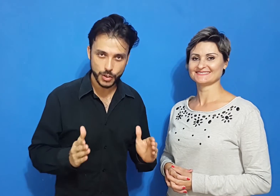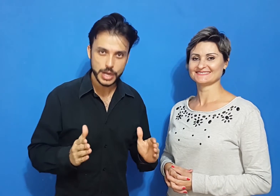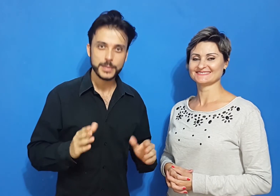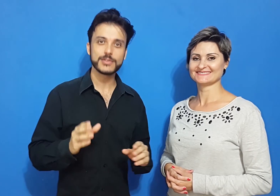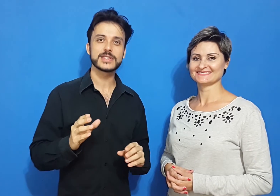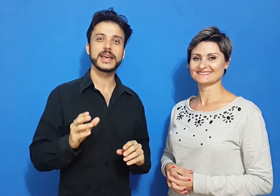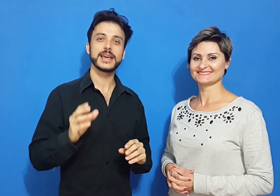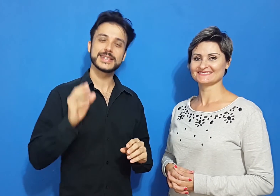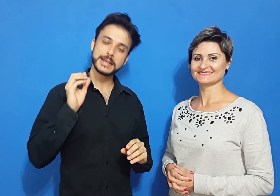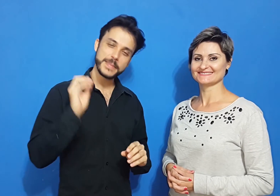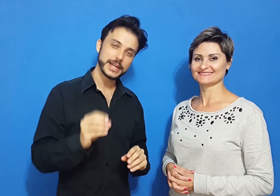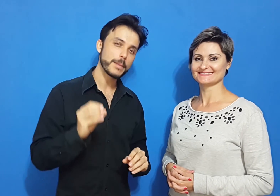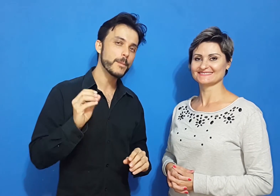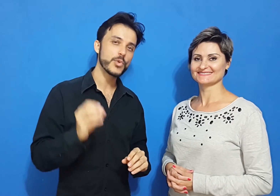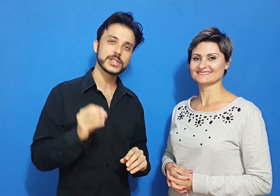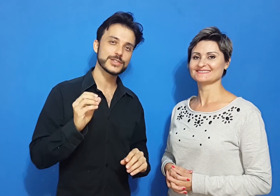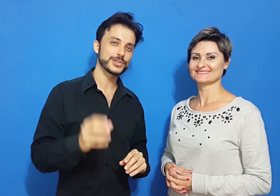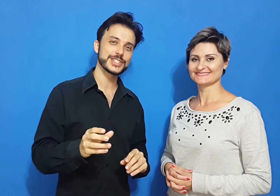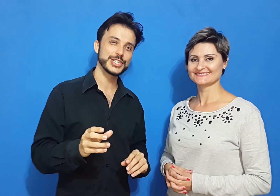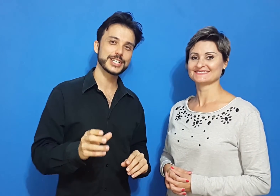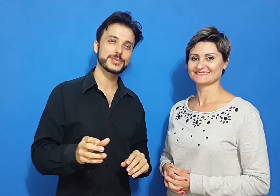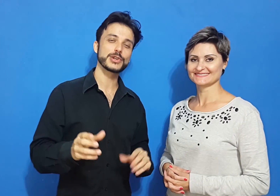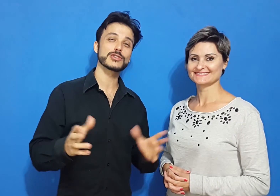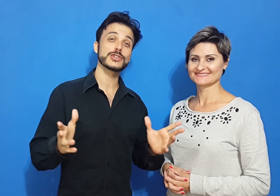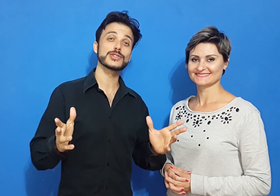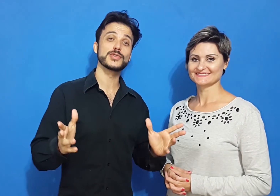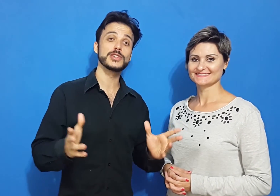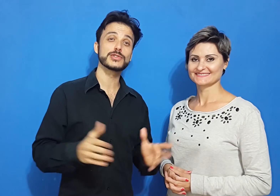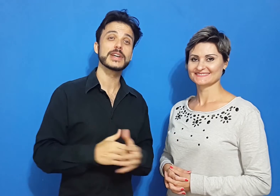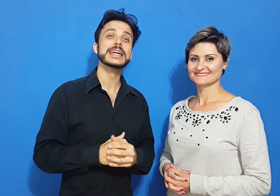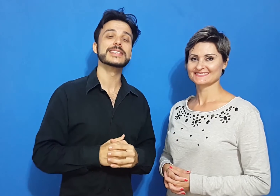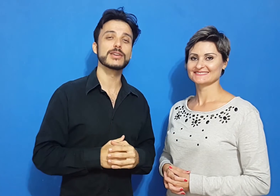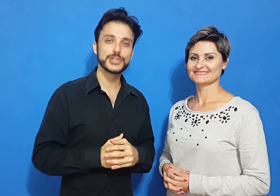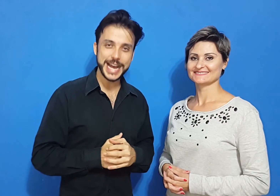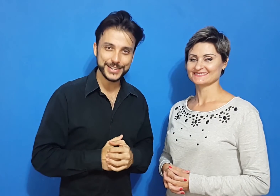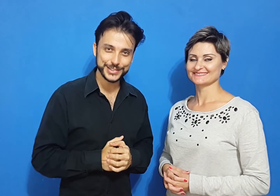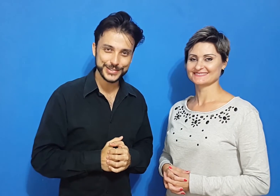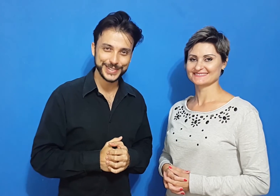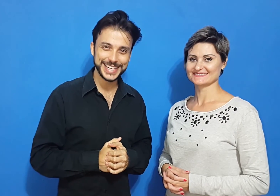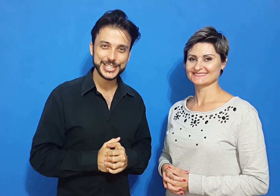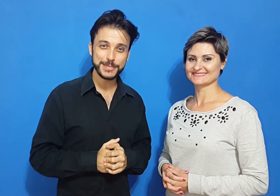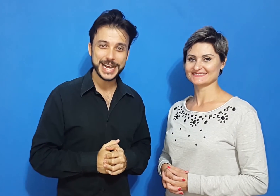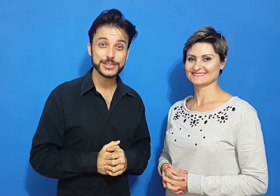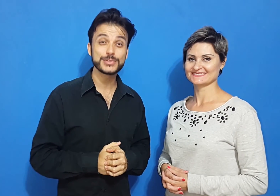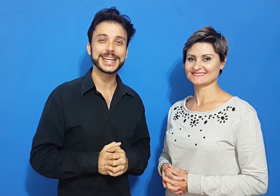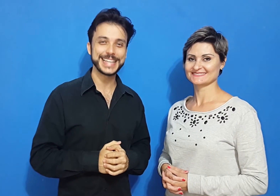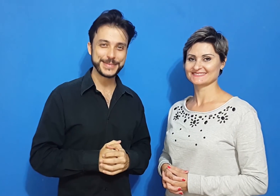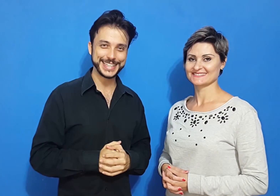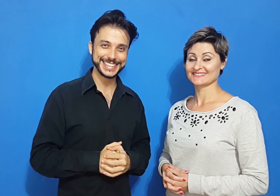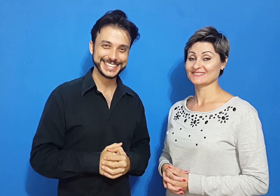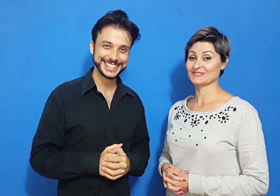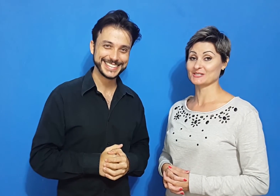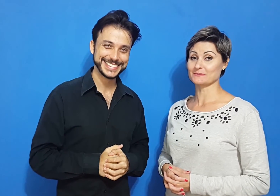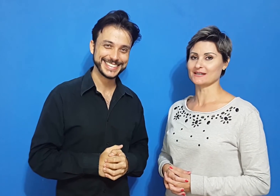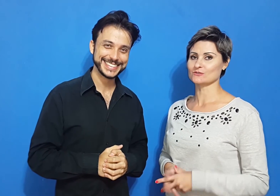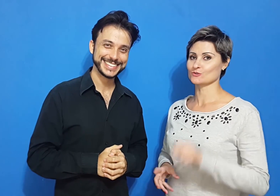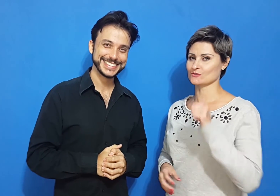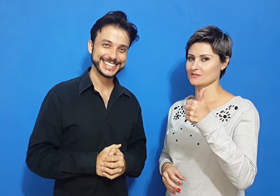canal para você receber muitas outras dicas, porque os nossos vídeos são diários. Um grande abraço e até amanhã. Um grande abraço e